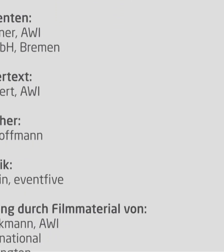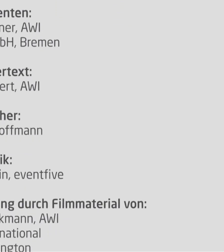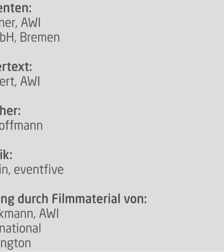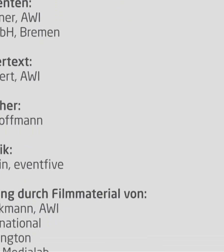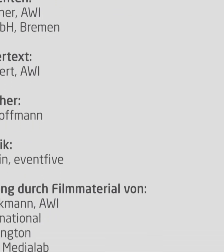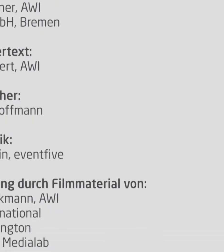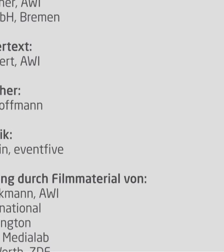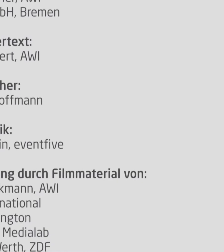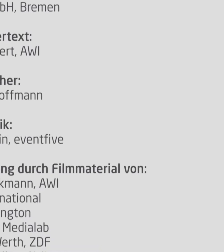Vielen